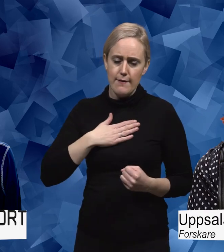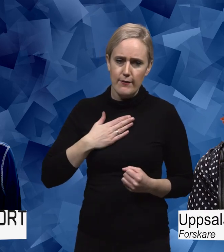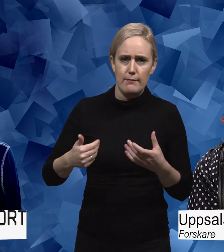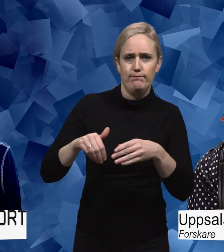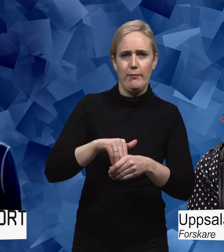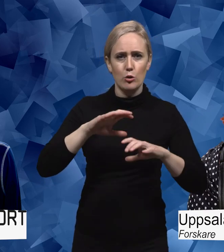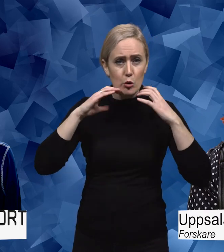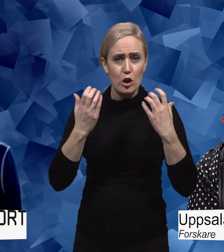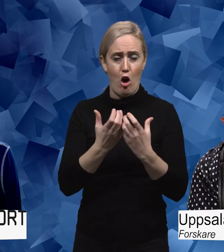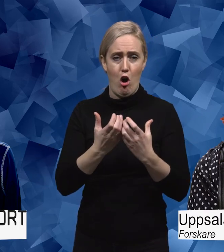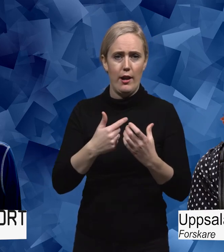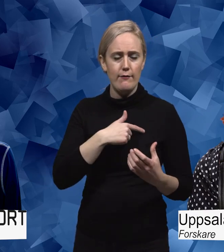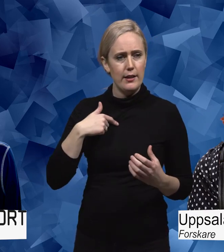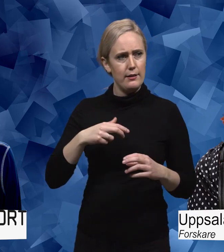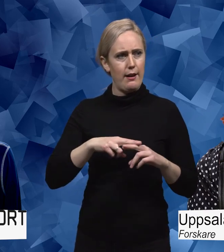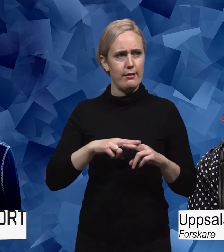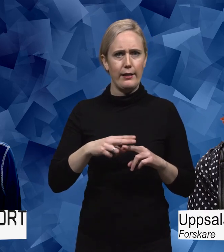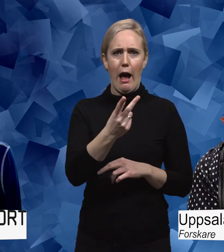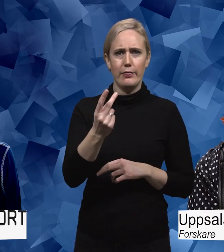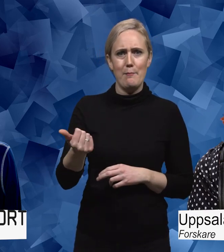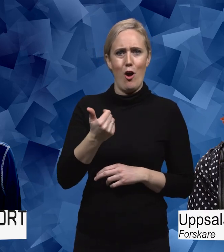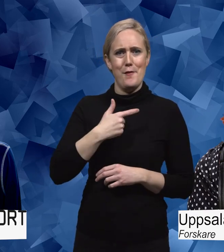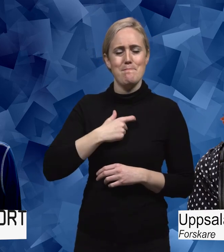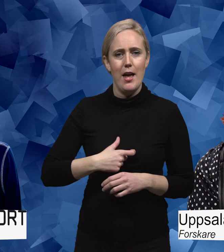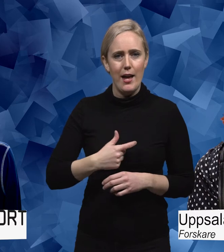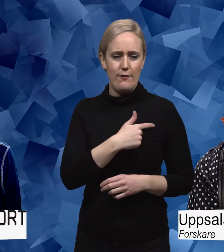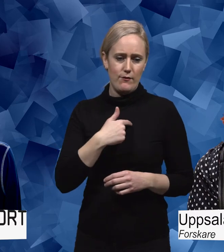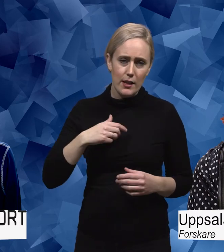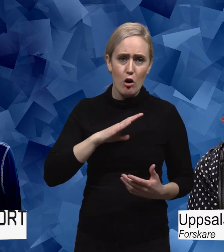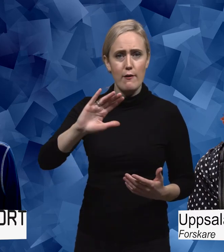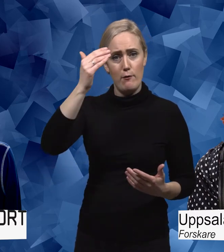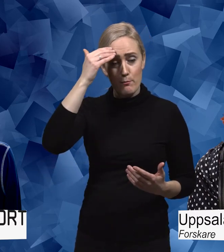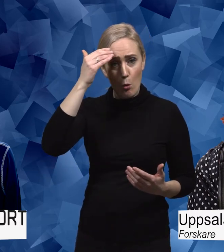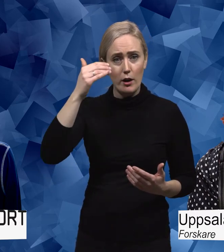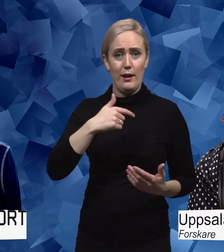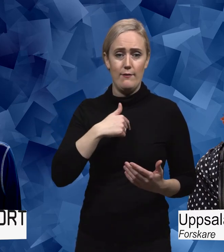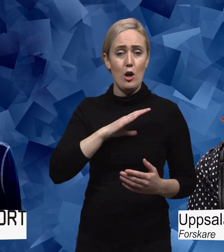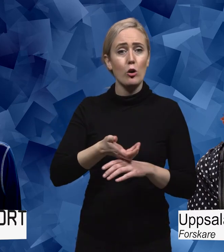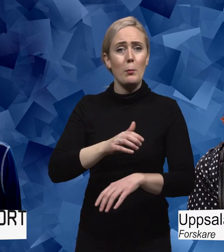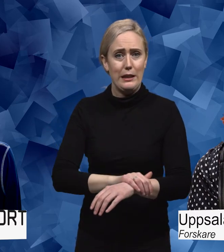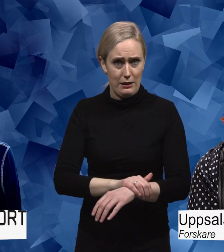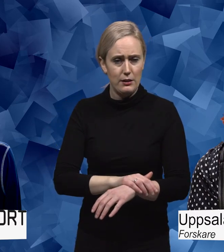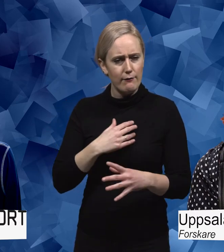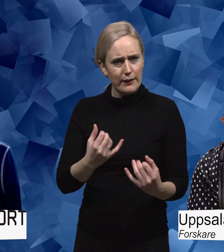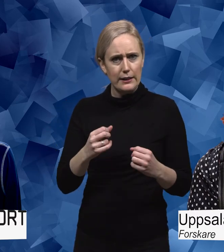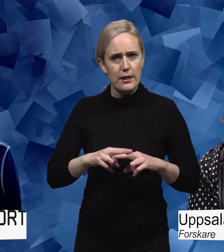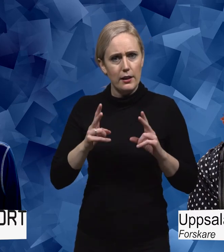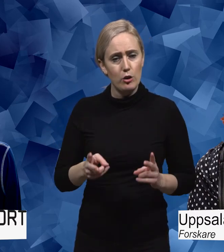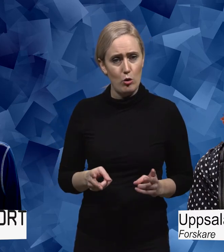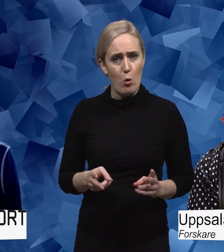sammanhang. Att känna oss behövda. Och att känna att vi har förmågor. Att vi har en kompetens för oss själva. Det mår